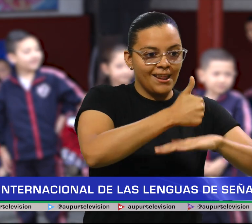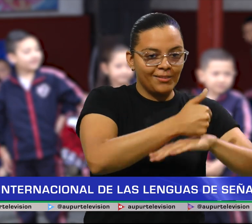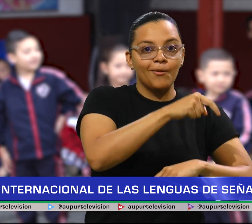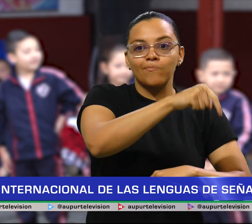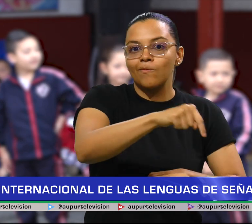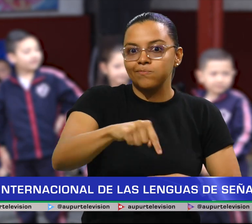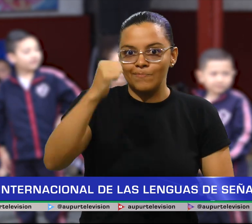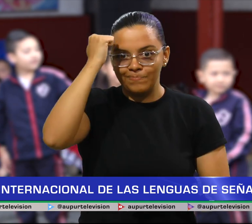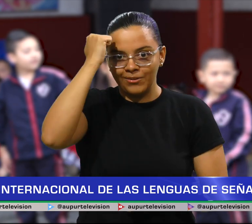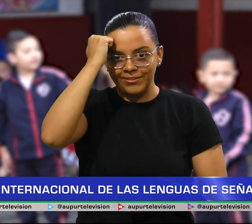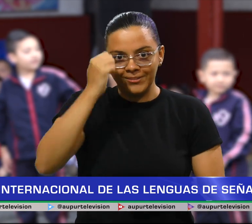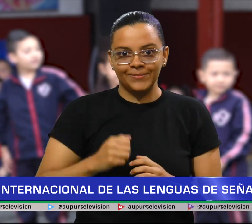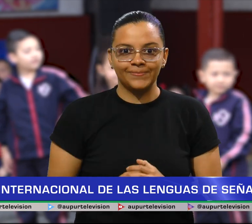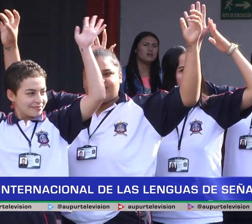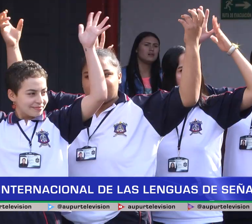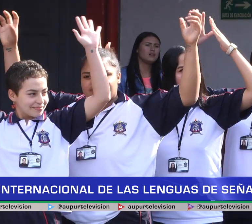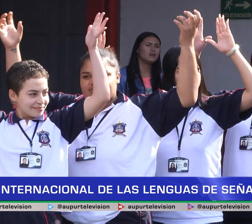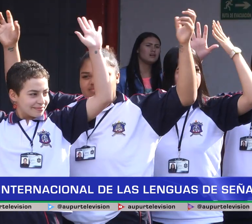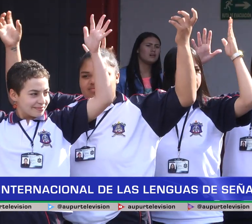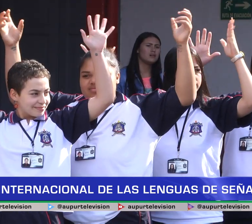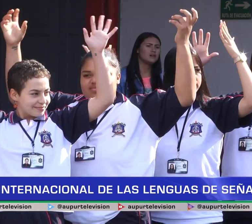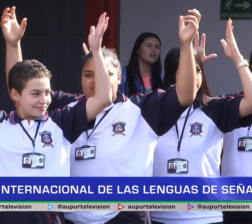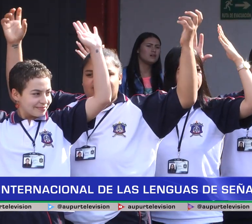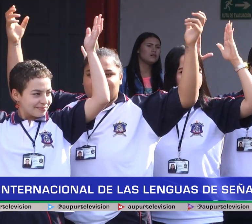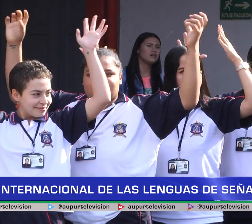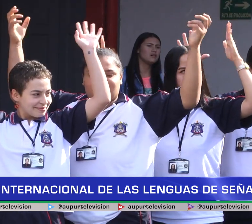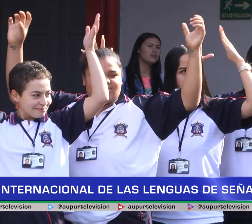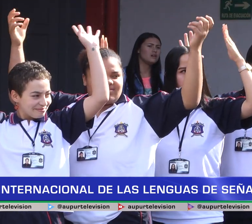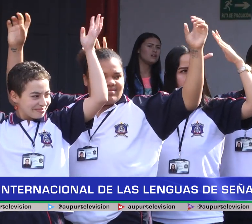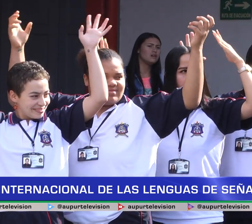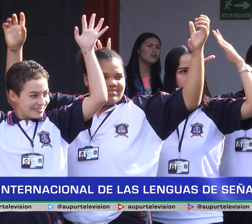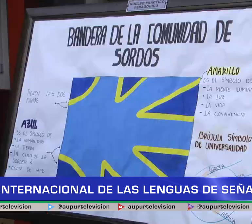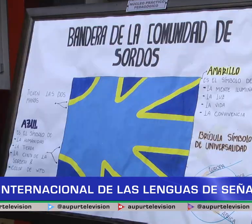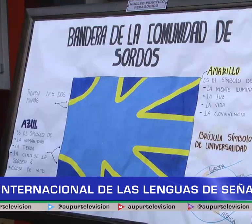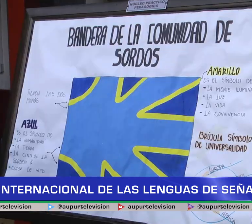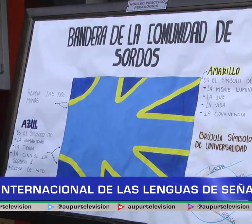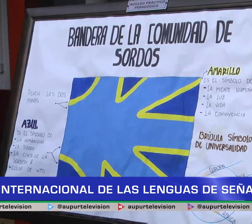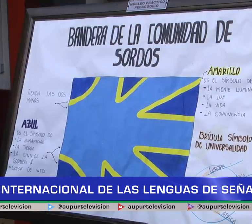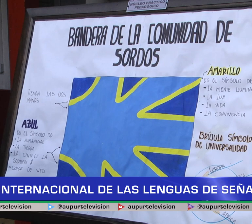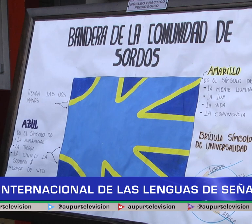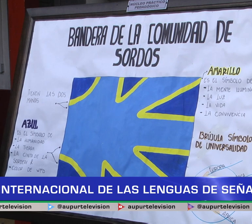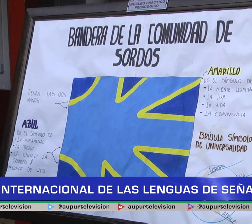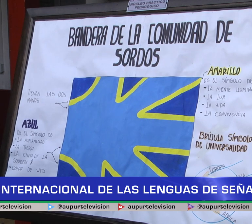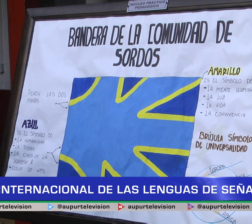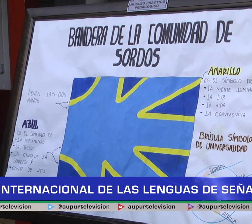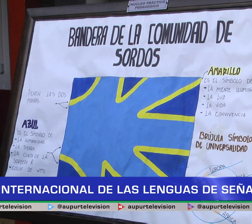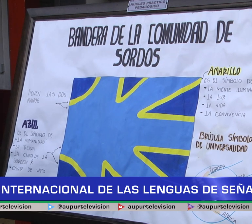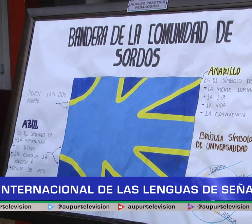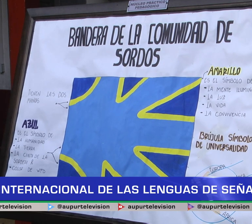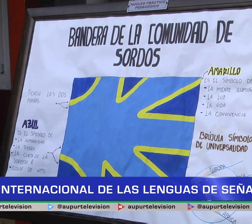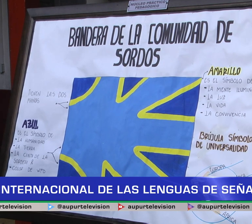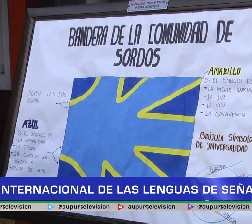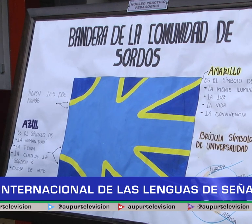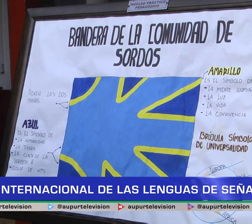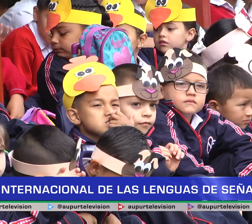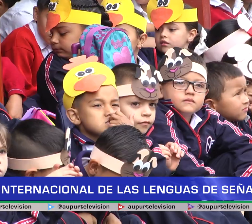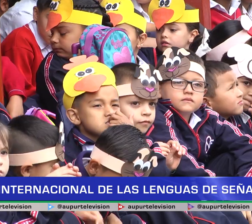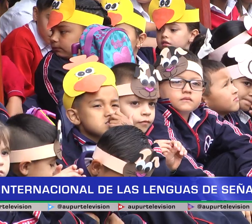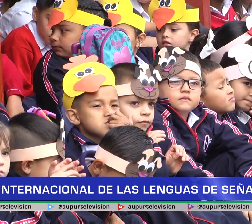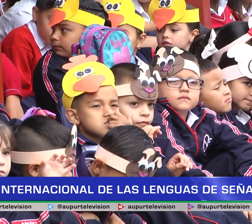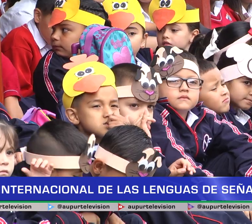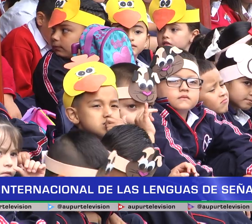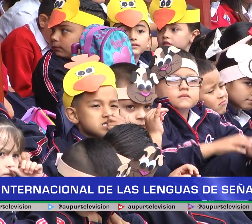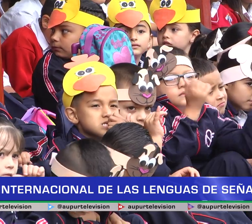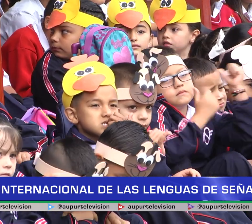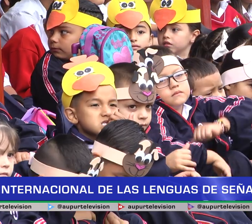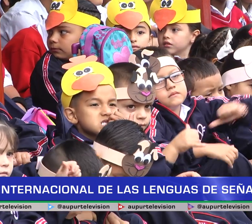rectora. El aprendizaje de la lengua de señas colombiana es fundamental para la inclusión de las personas